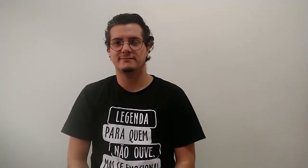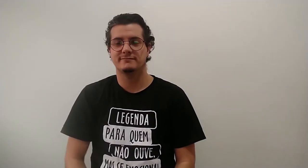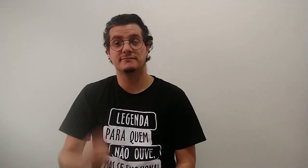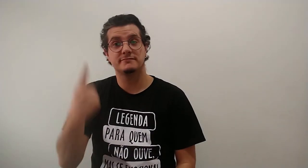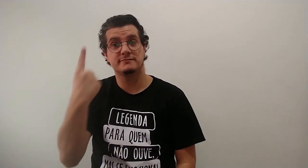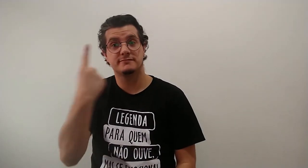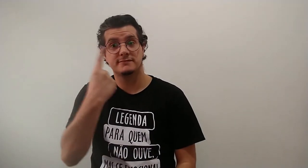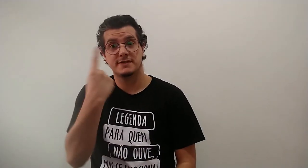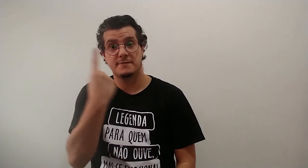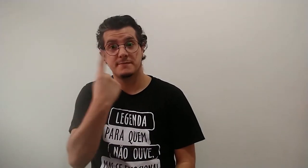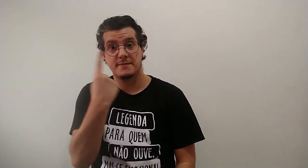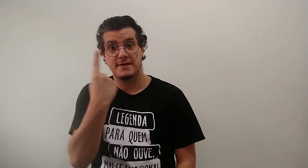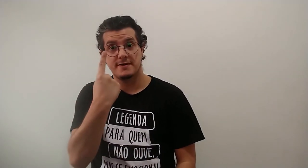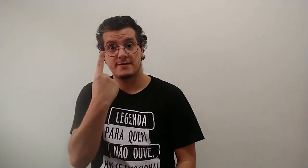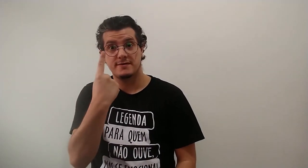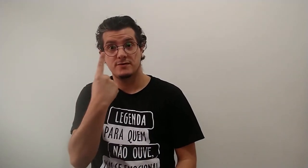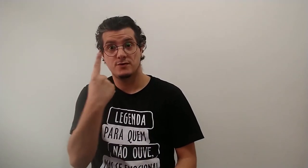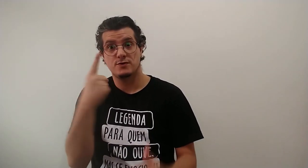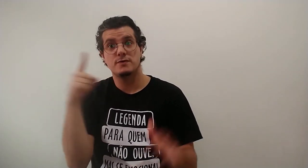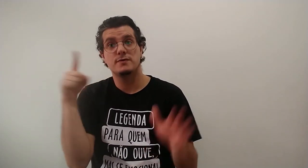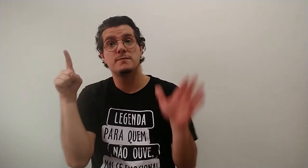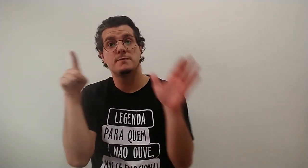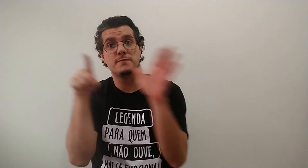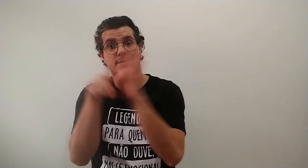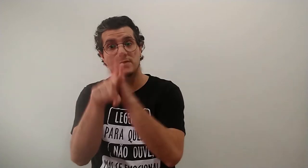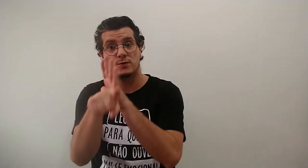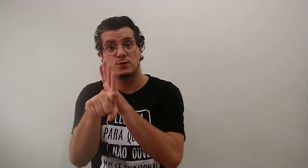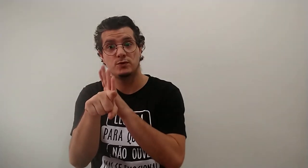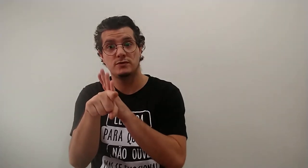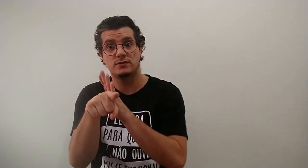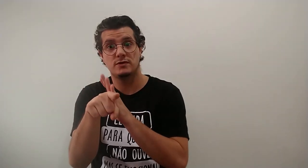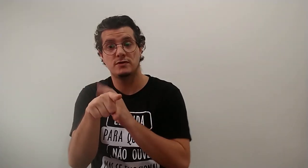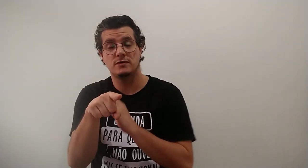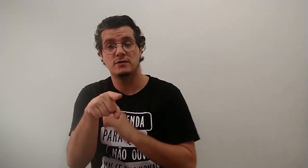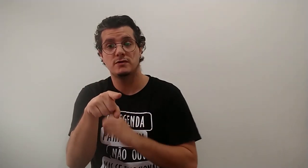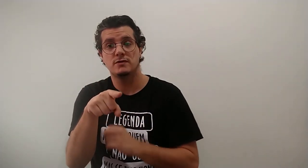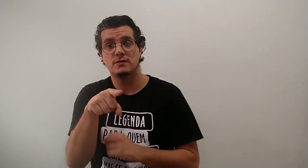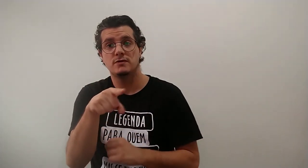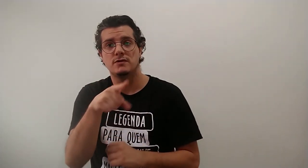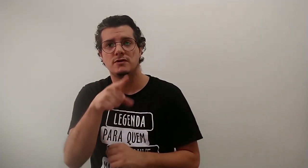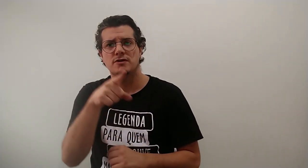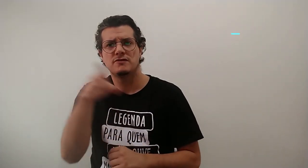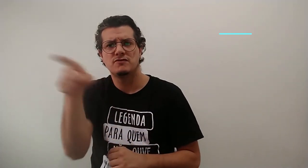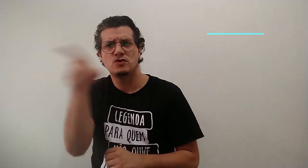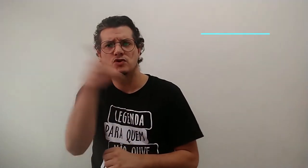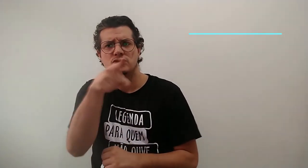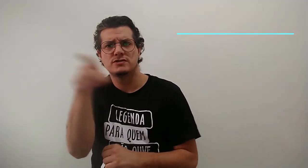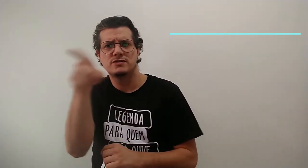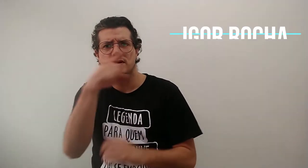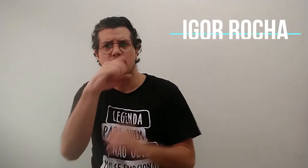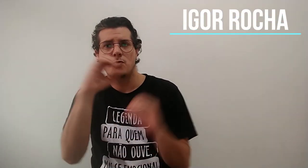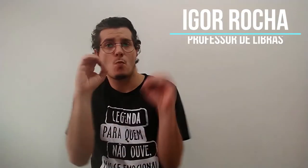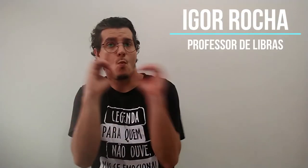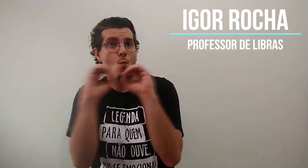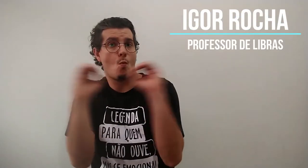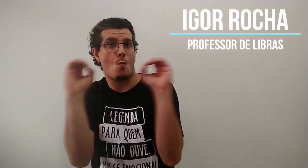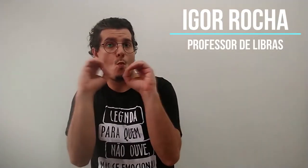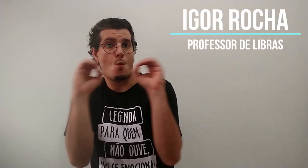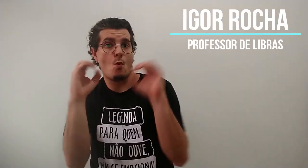Igor Rocha, professor de Libras. Homem branco, de cabelos cacheados e volumosos, usa tiara e camisa da campanha. Legenda para